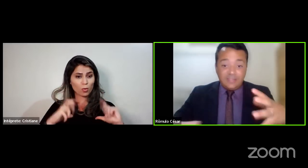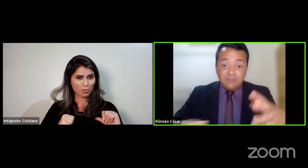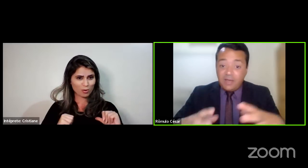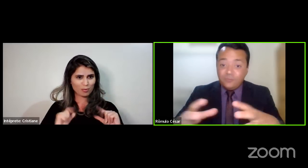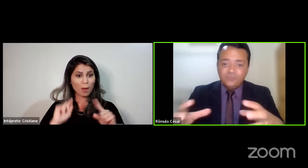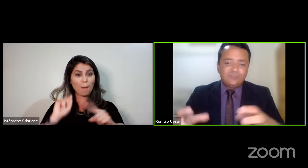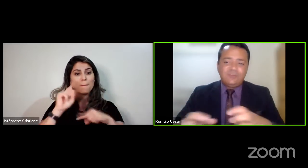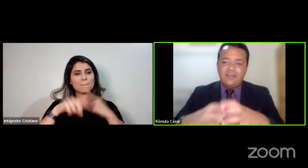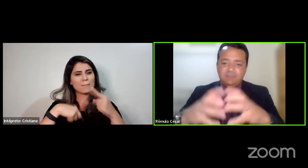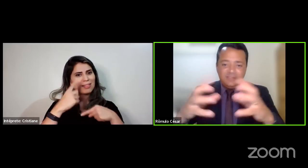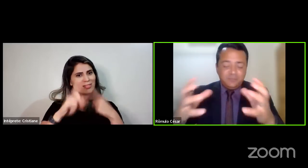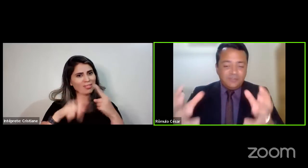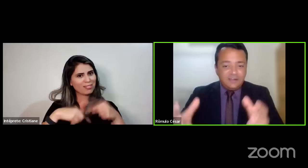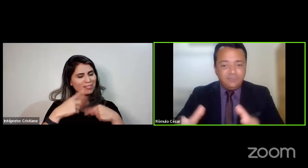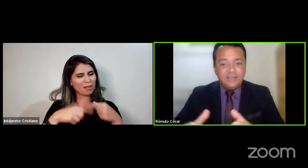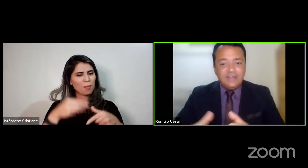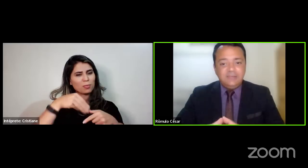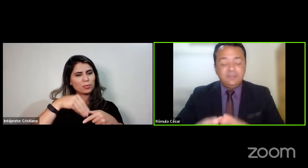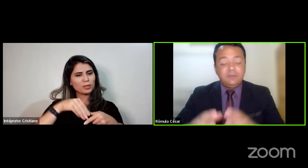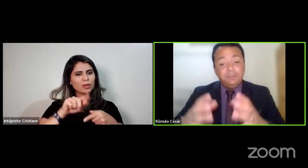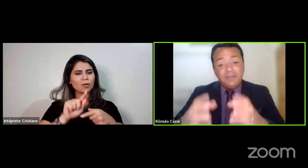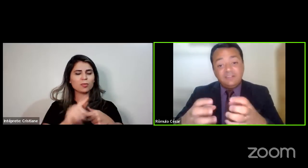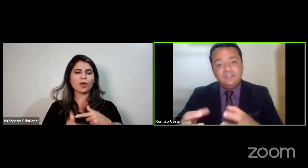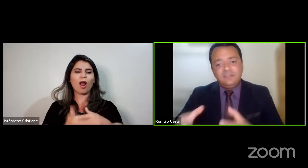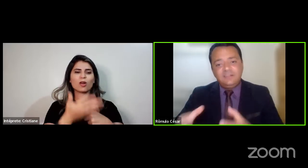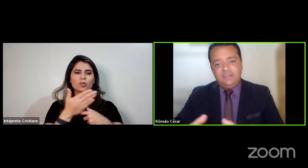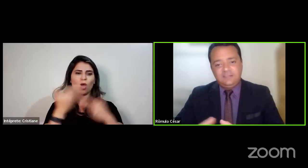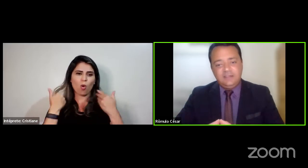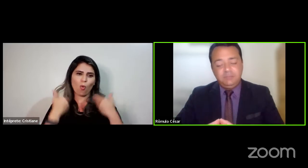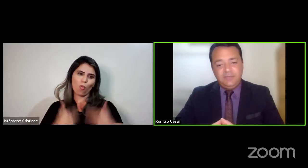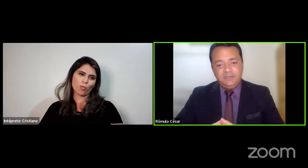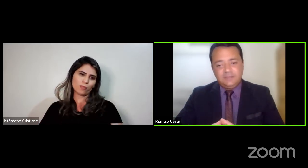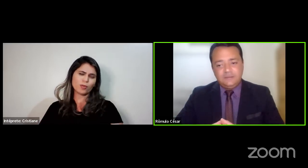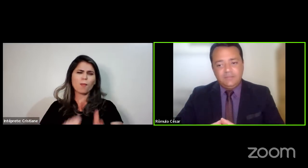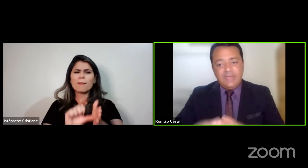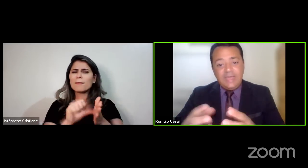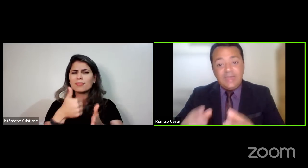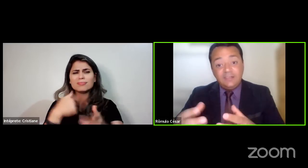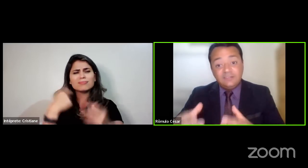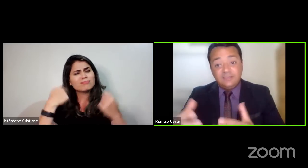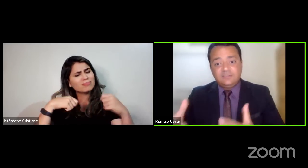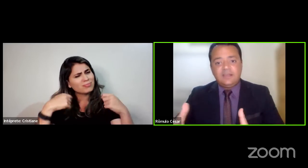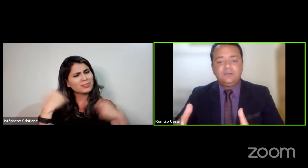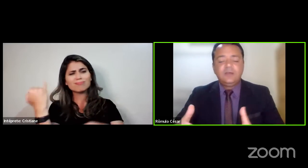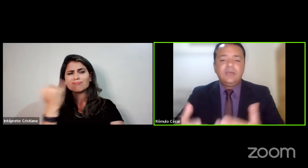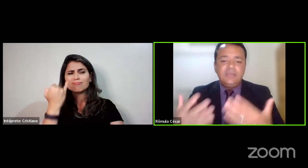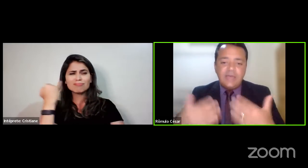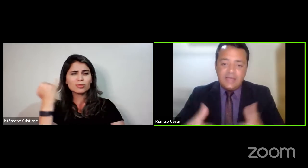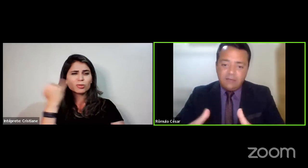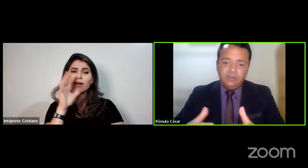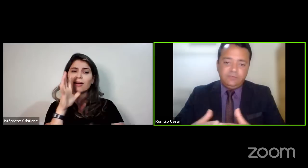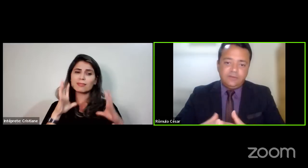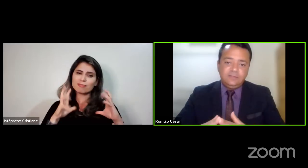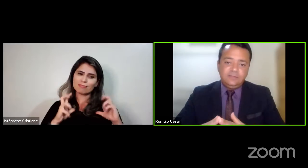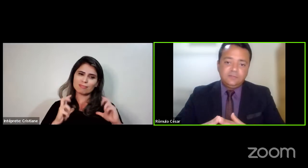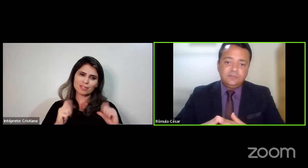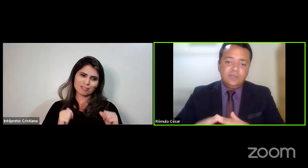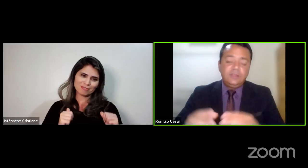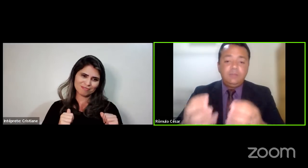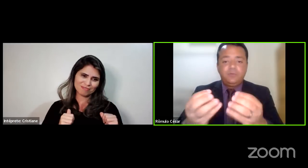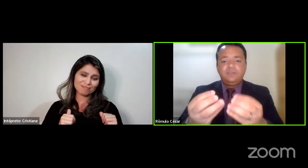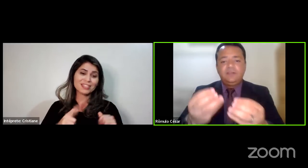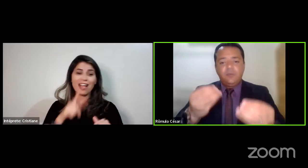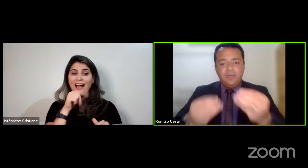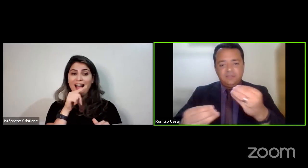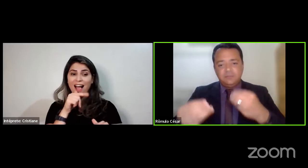talvez você até bagunça a sua casa, mas depois ela fica limpa. Então, precisa dessa limpeza. É necessário. e a água que faz isso.